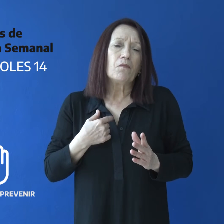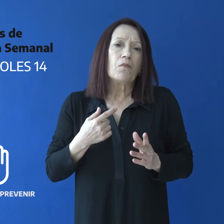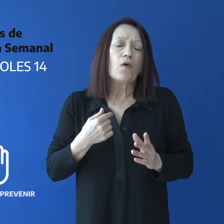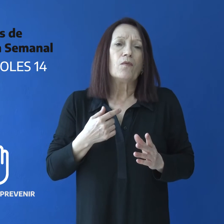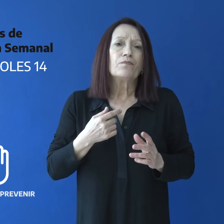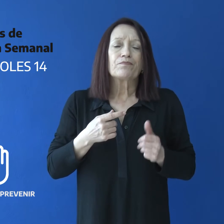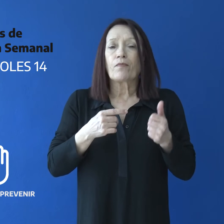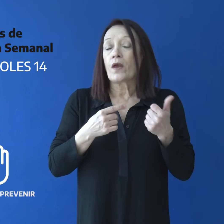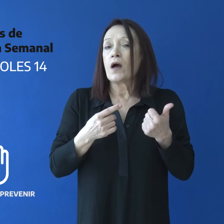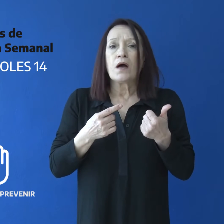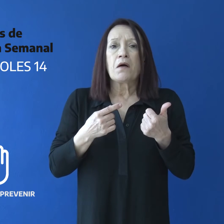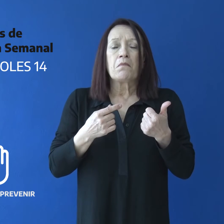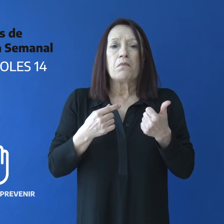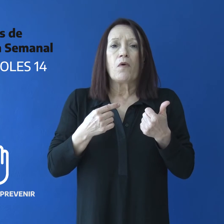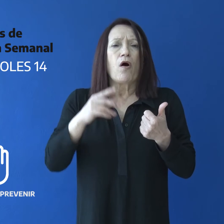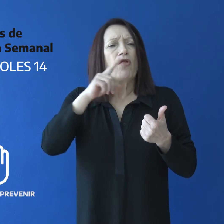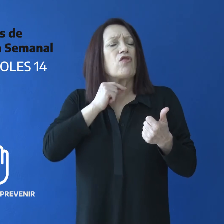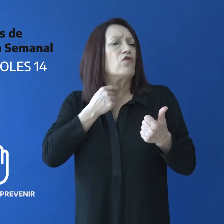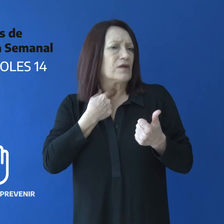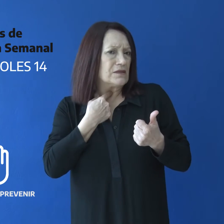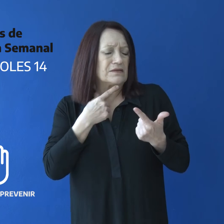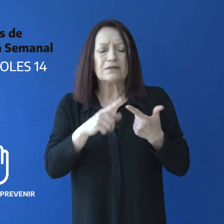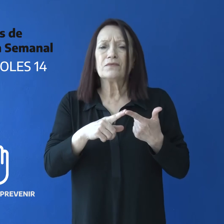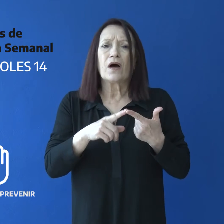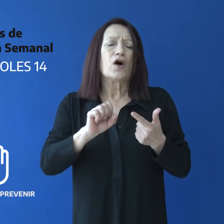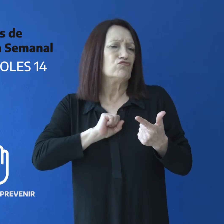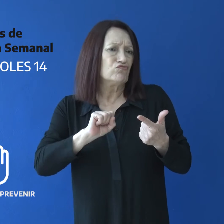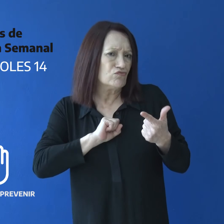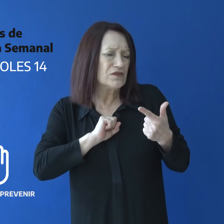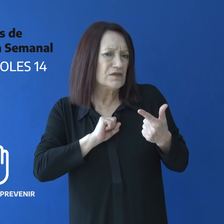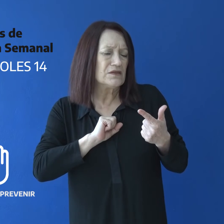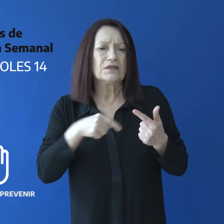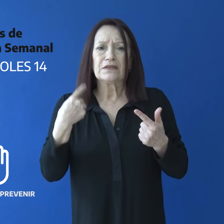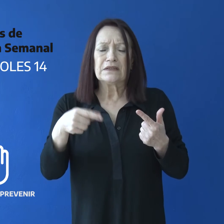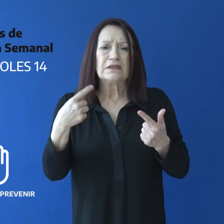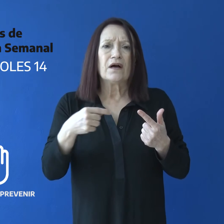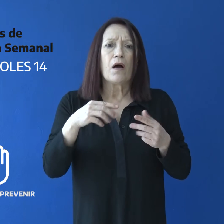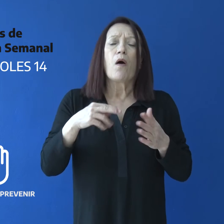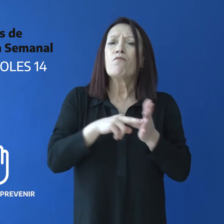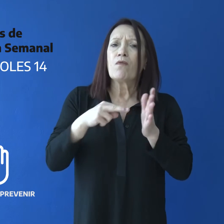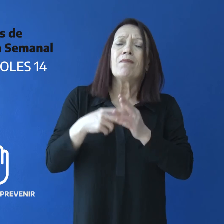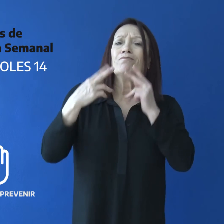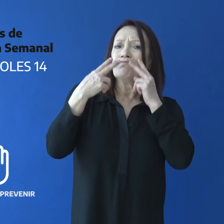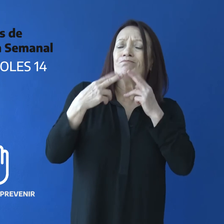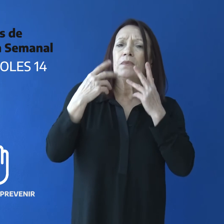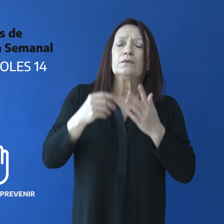en cuenta son los siguientes. Dolor de garganta, tos persistente, dificultad respiratoria,